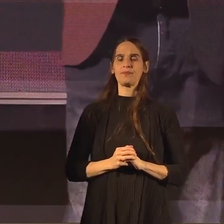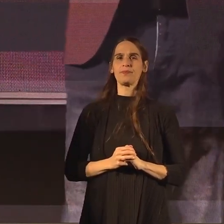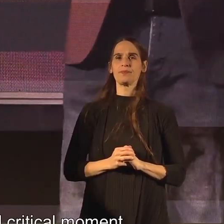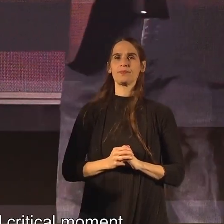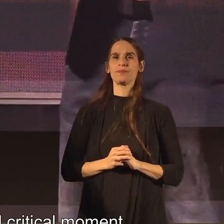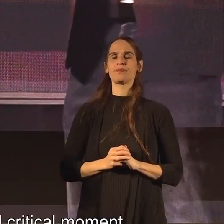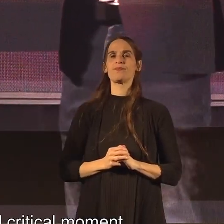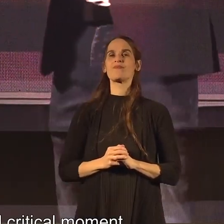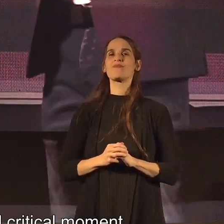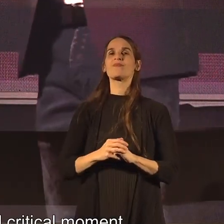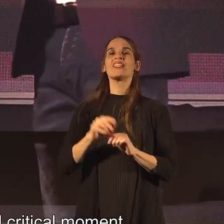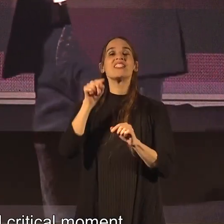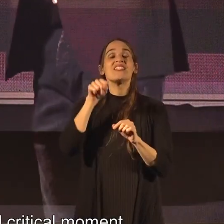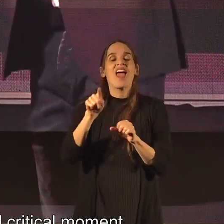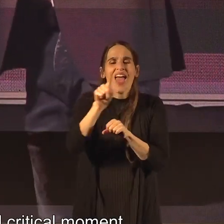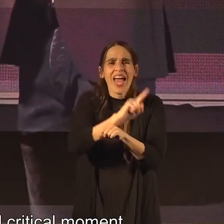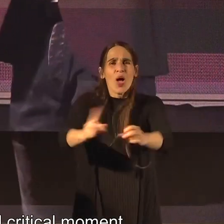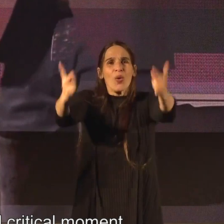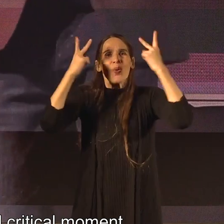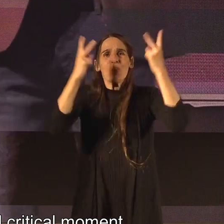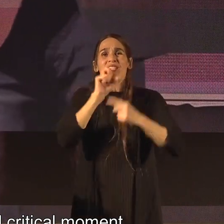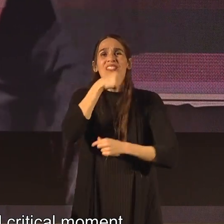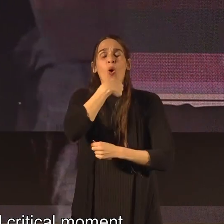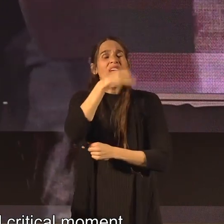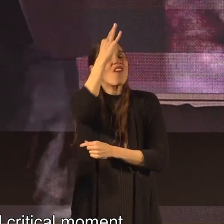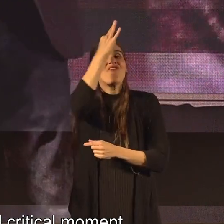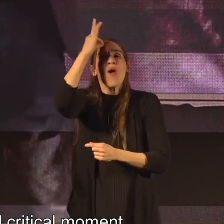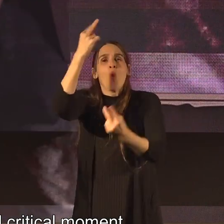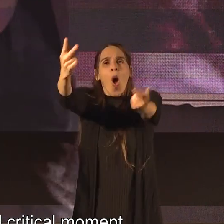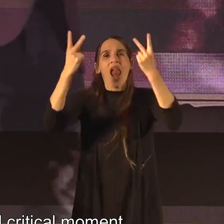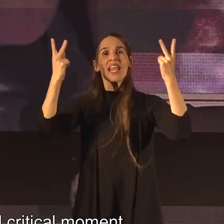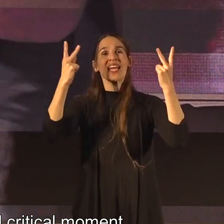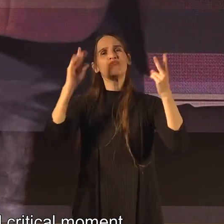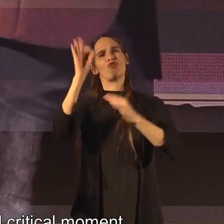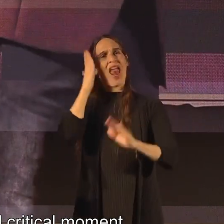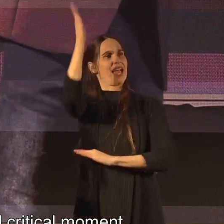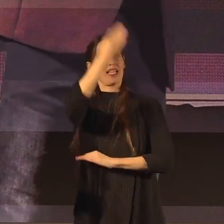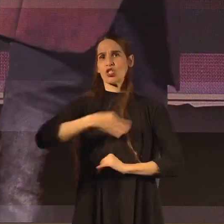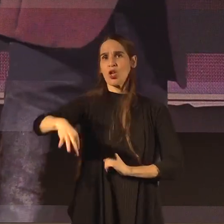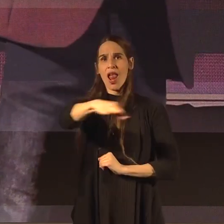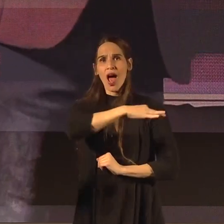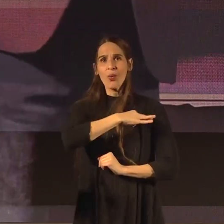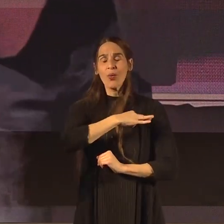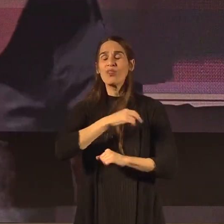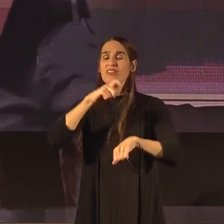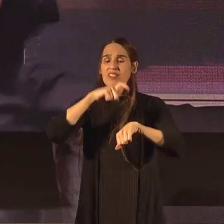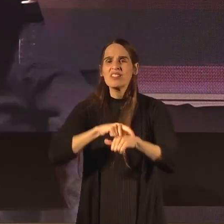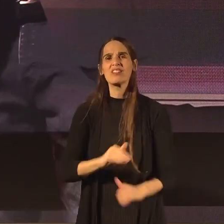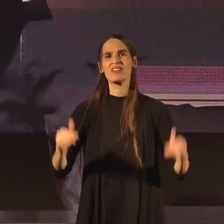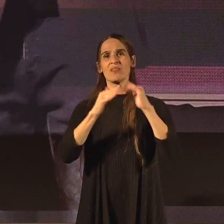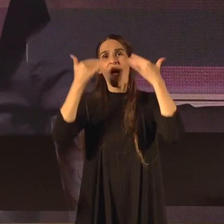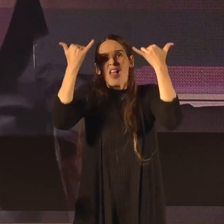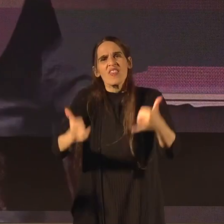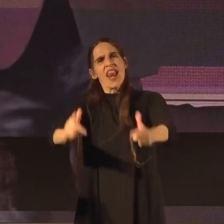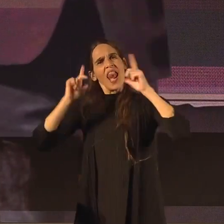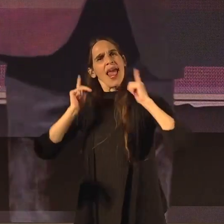זהו רגע היסטורי וגורלי בעתיד שלנו והגיע הזמן